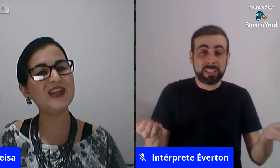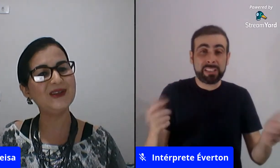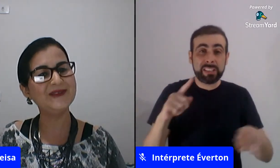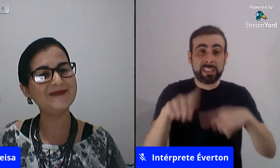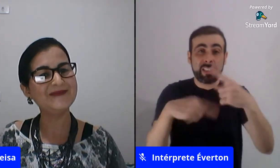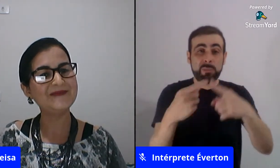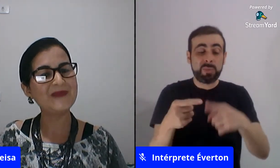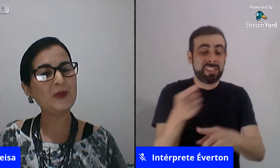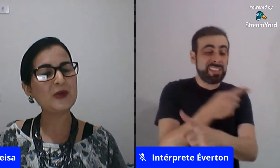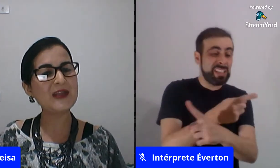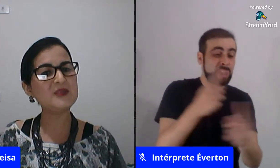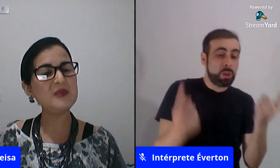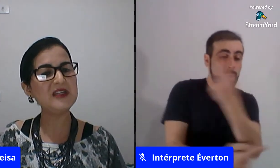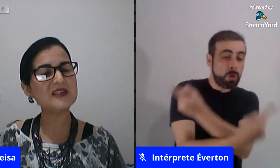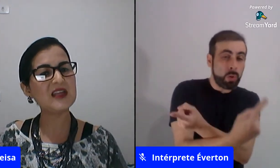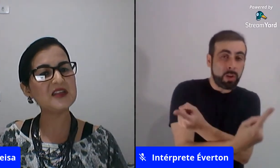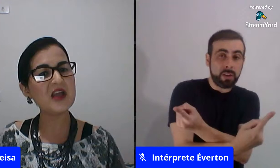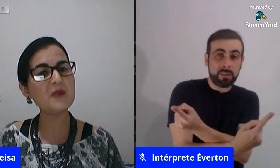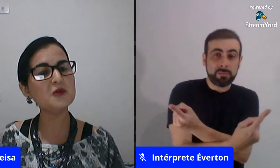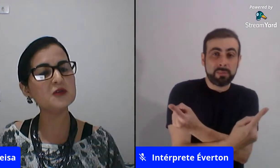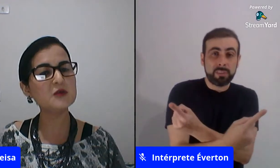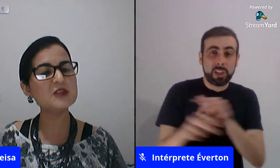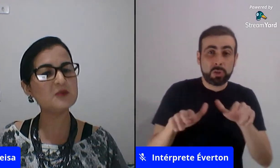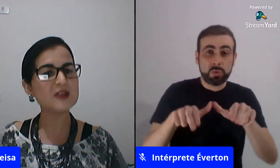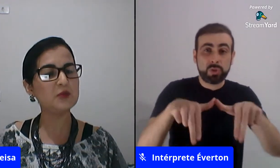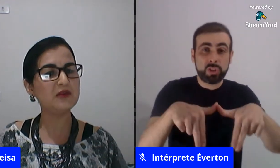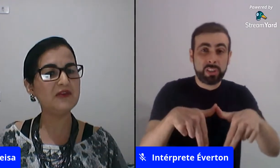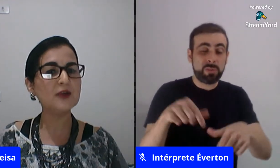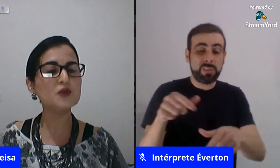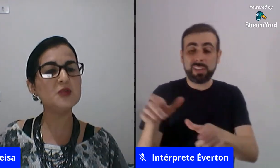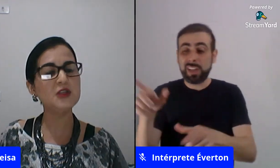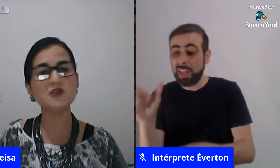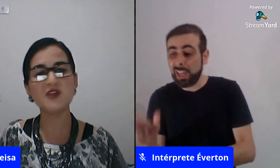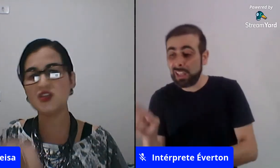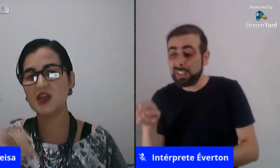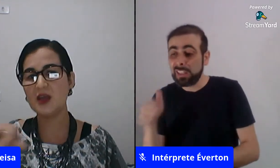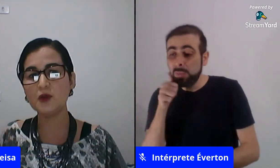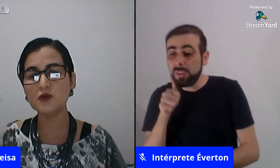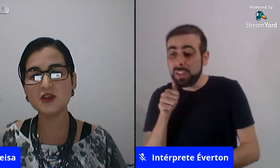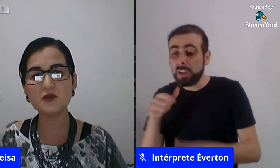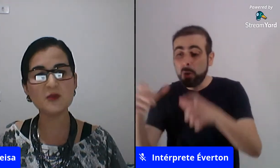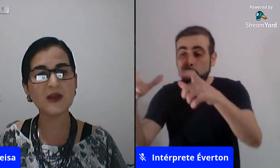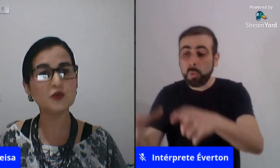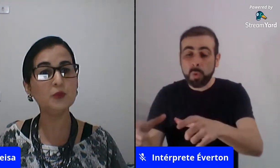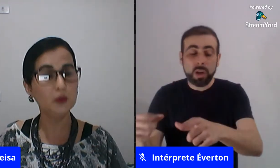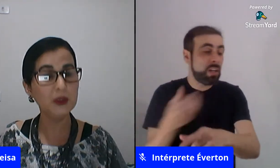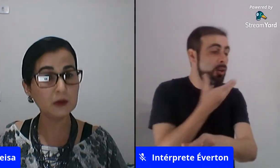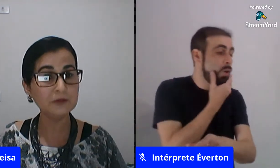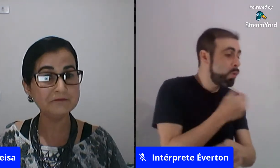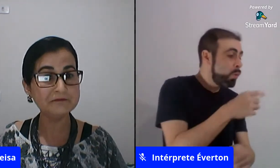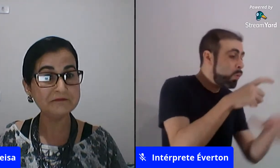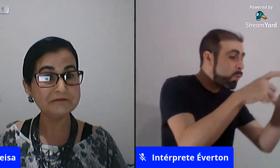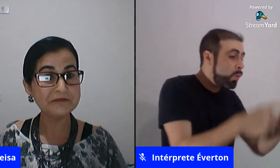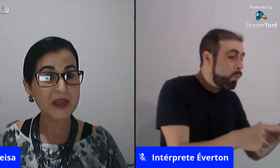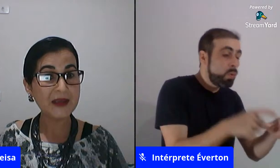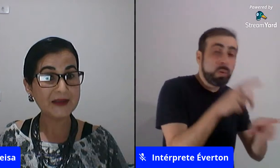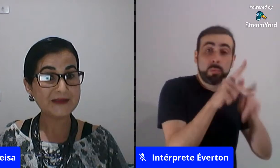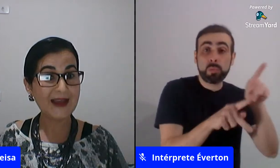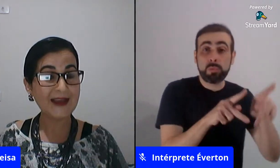de gênero porque as meninas tendem a reproduzir o espaço privado os meninos tendem a reproduzir o espaço público